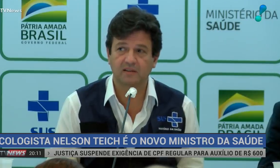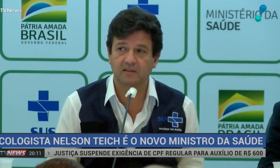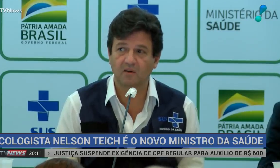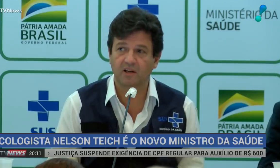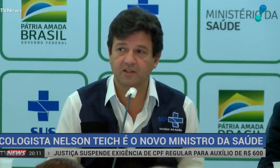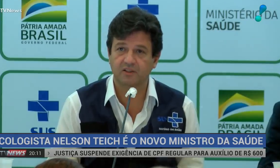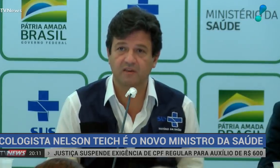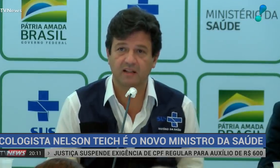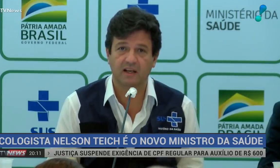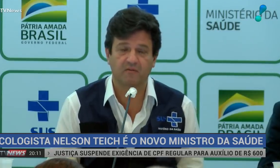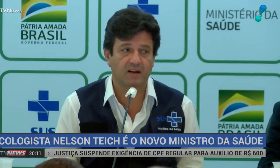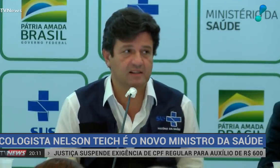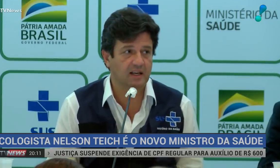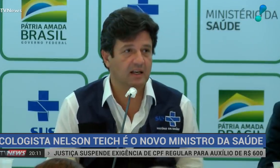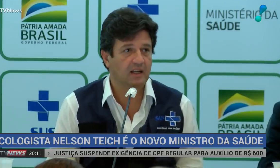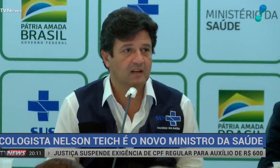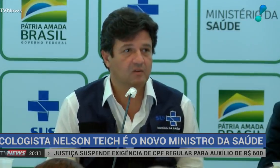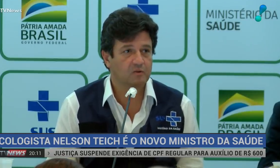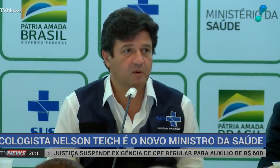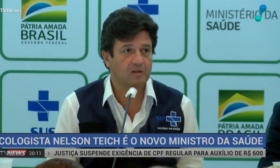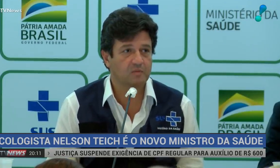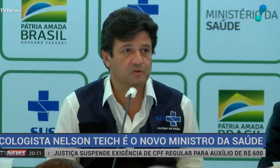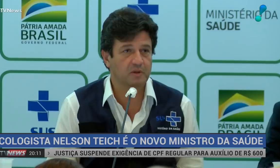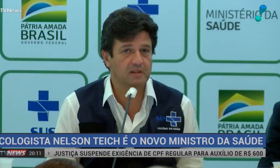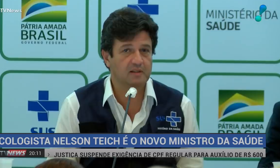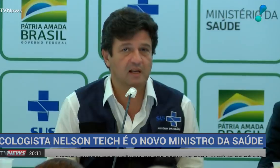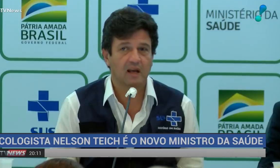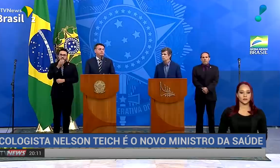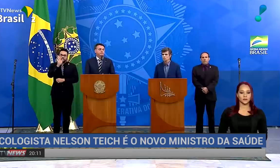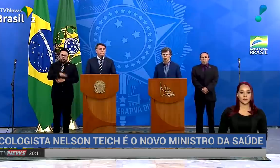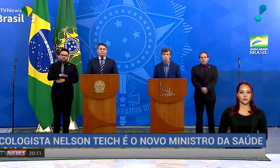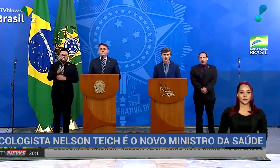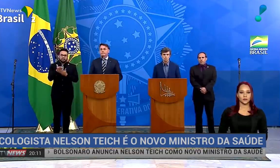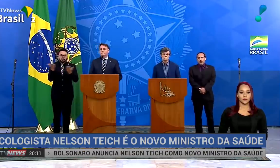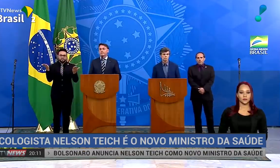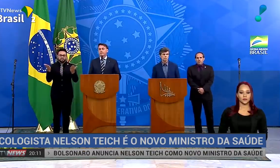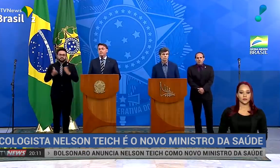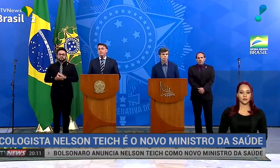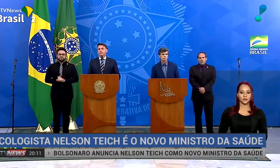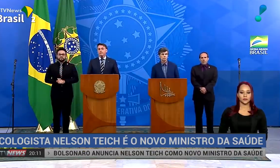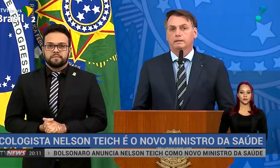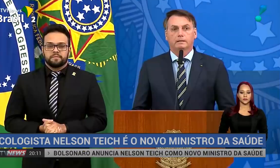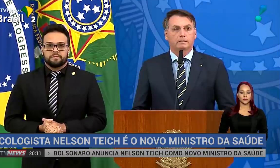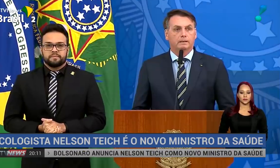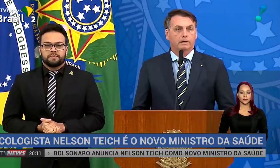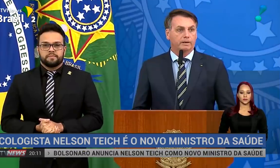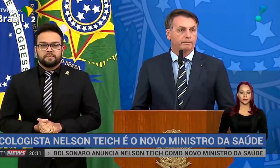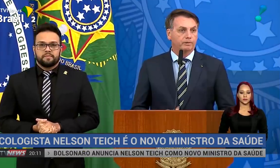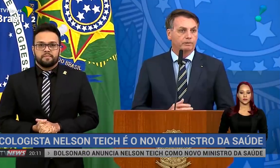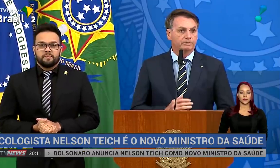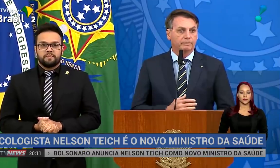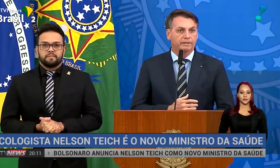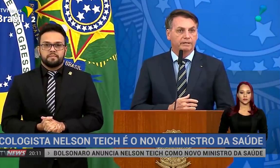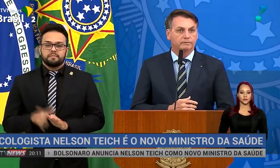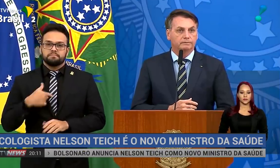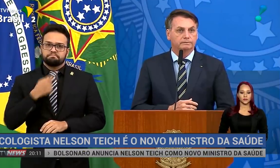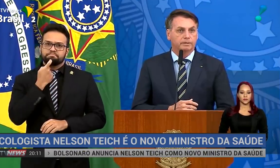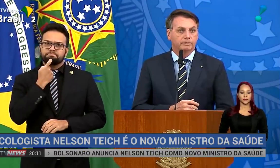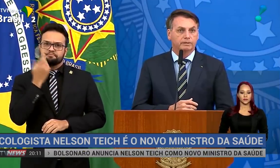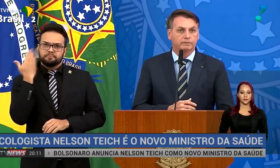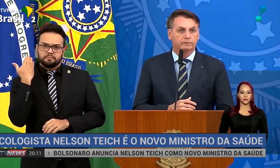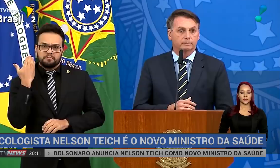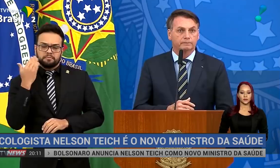tomada de decisão que a gente vai ter que fazer nos próximos meses. Ao mesmo tempo em que Mandetta se despedia, do outro lado da